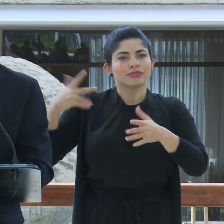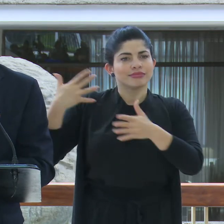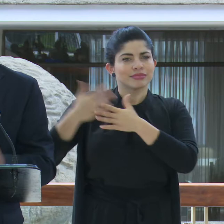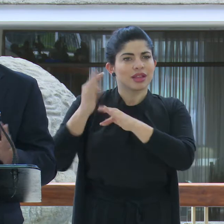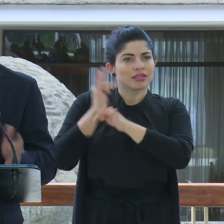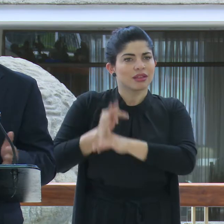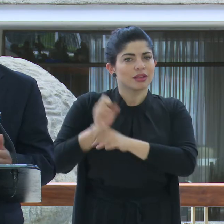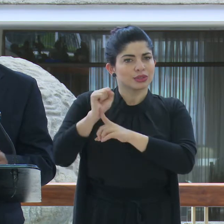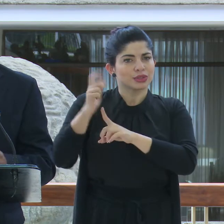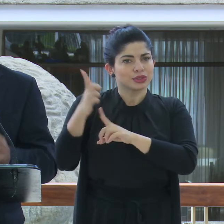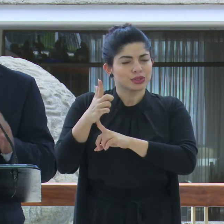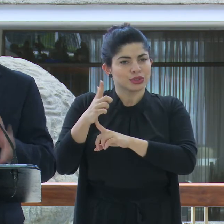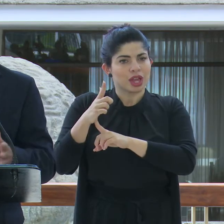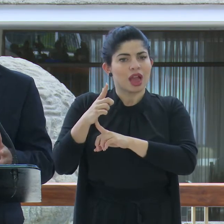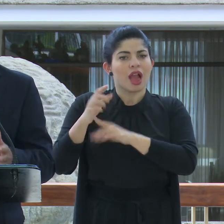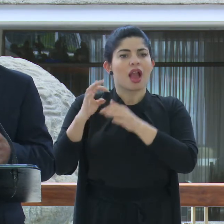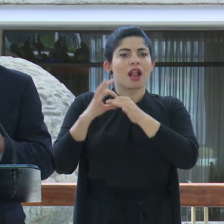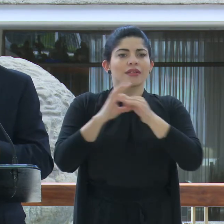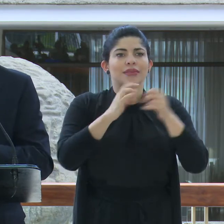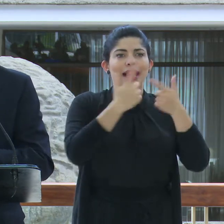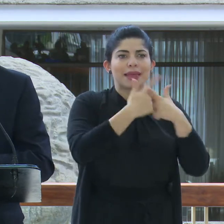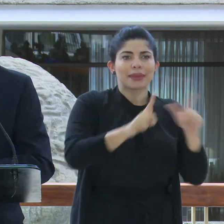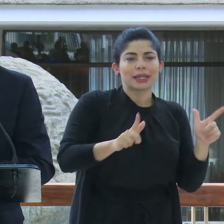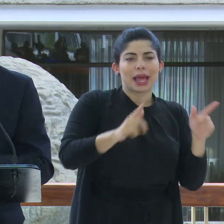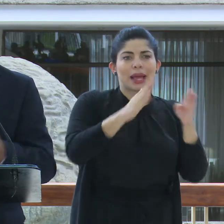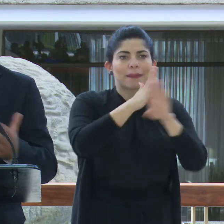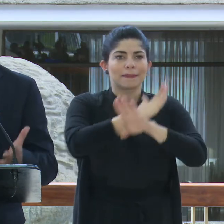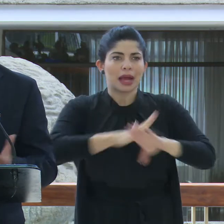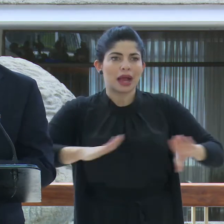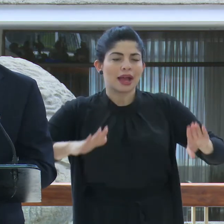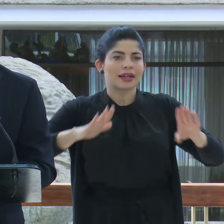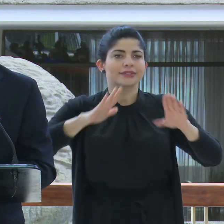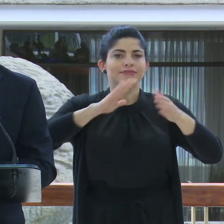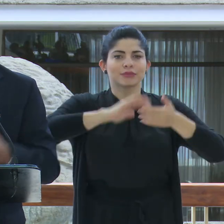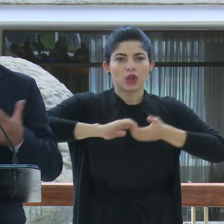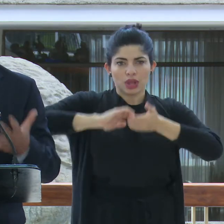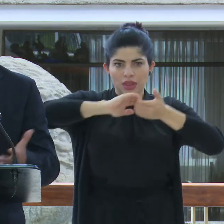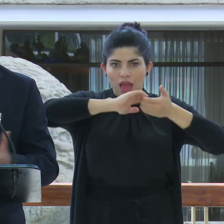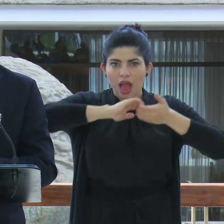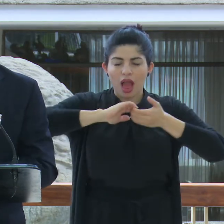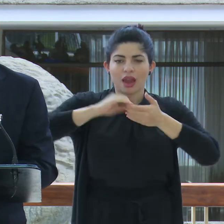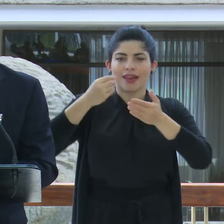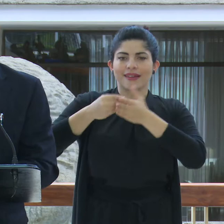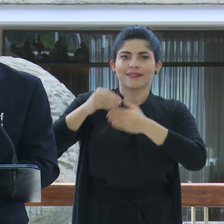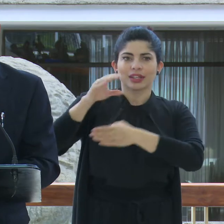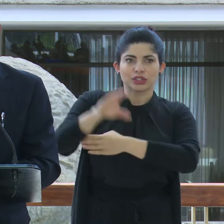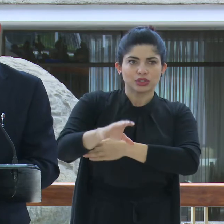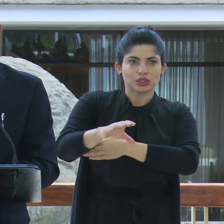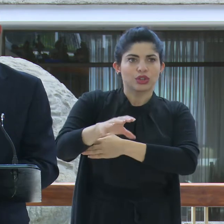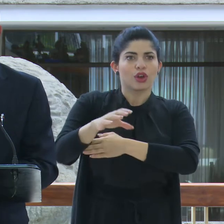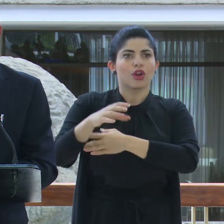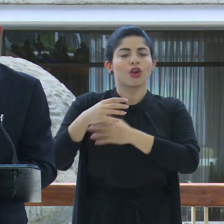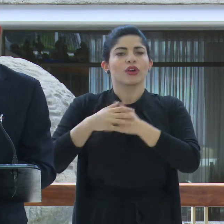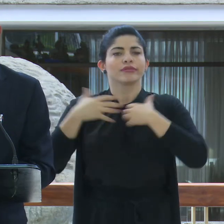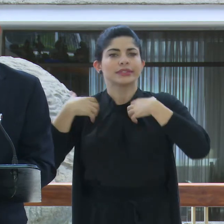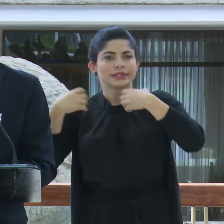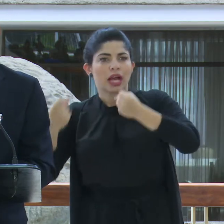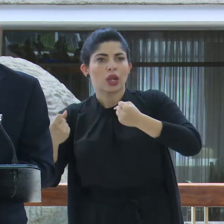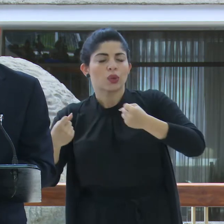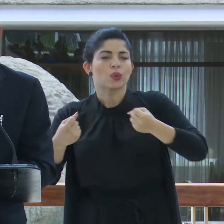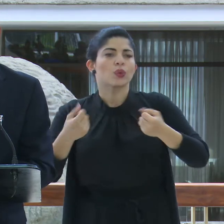relacionados con la libertad, la paz, la solidaridad, la inversión en salud,